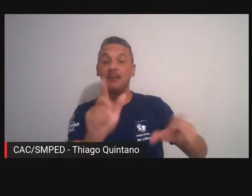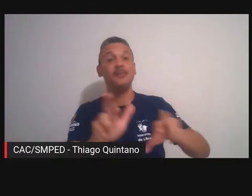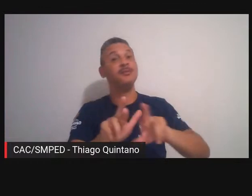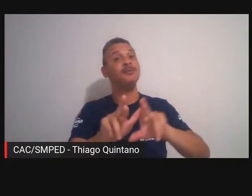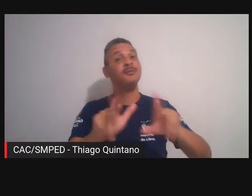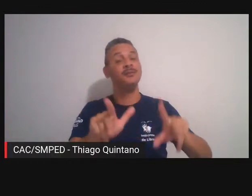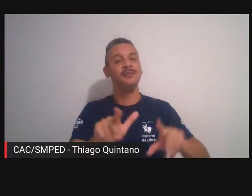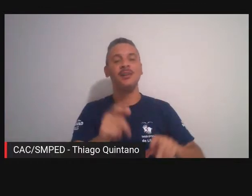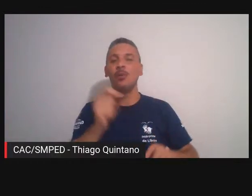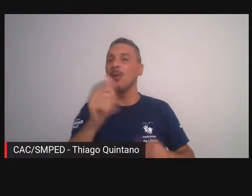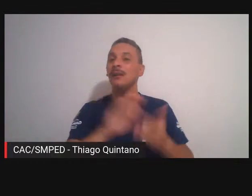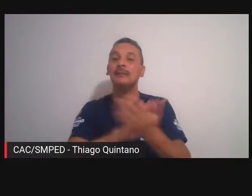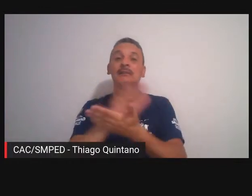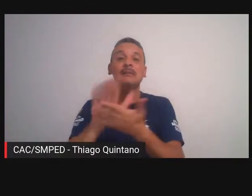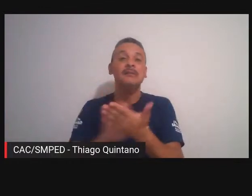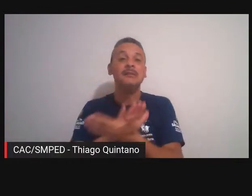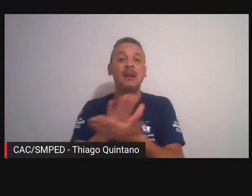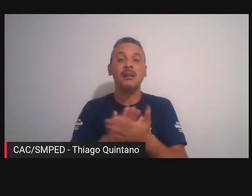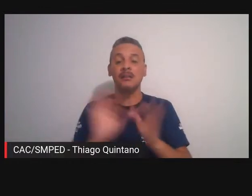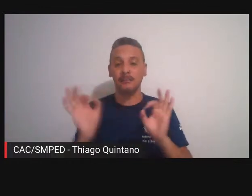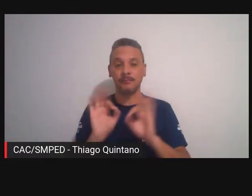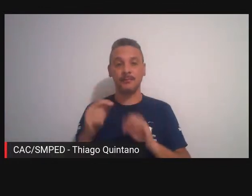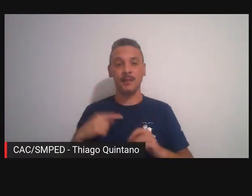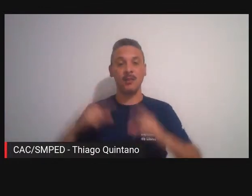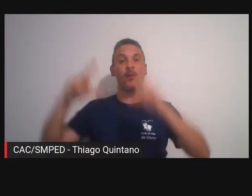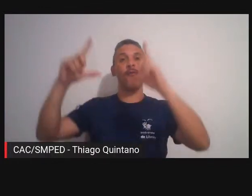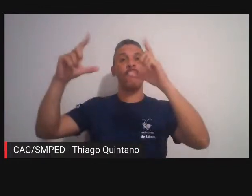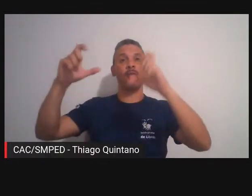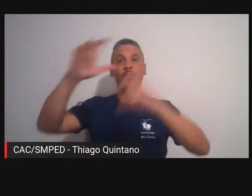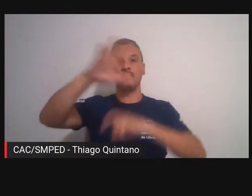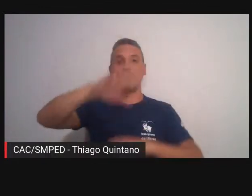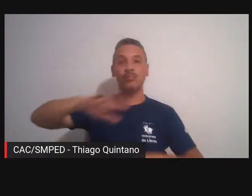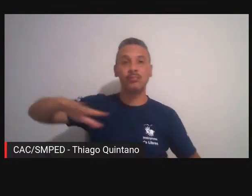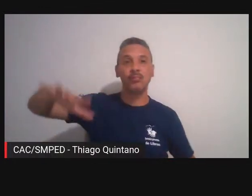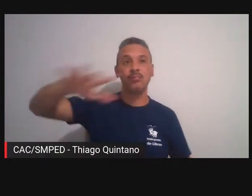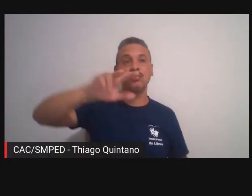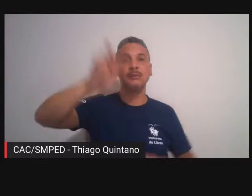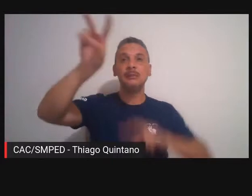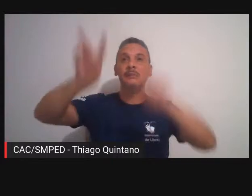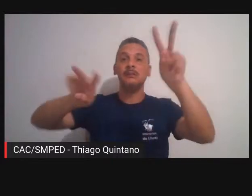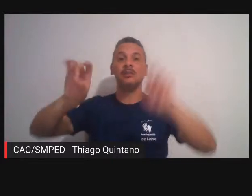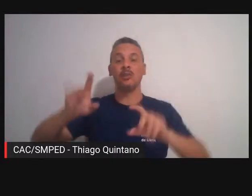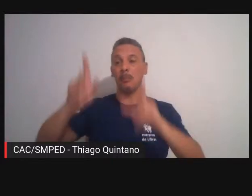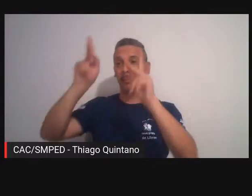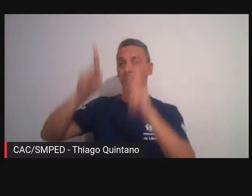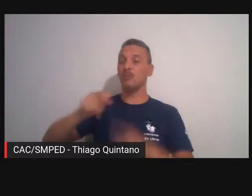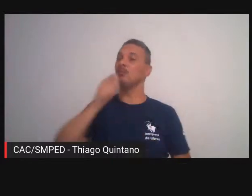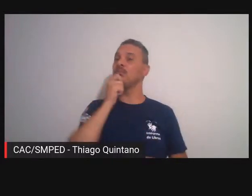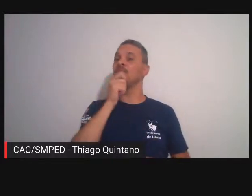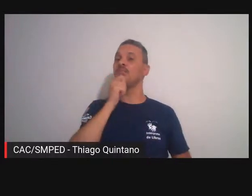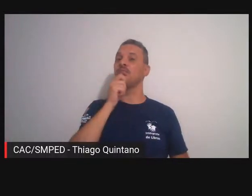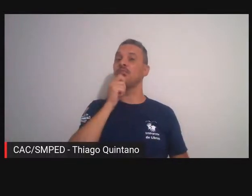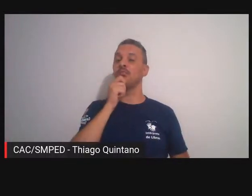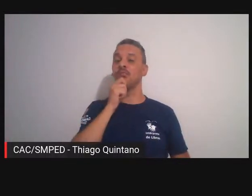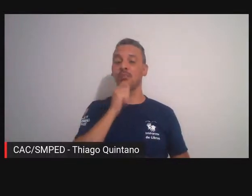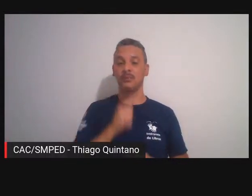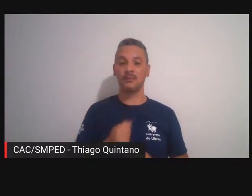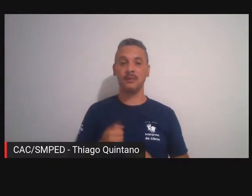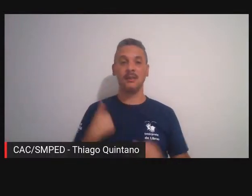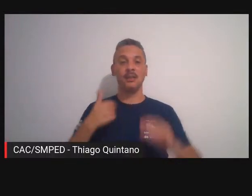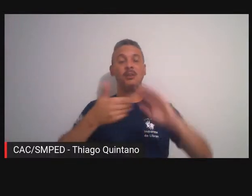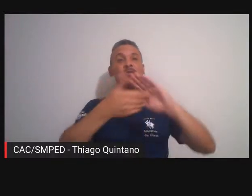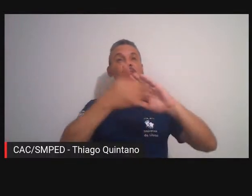concentrada assim então eu fotografo muito pouco pessoas ou tento até tirar as pessoas